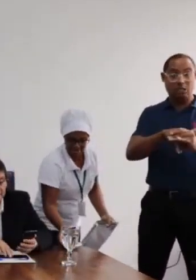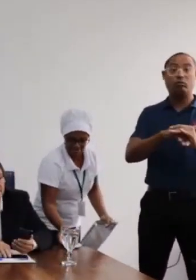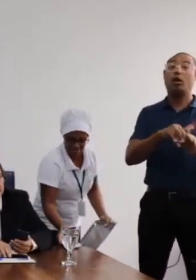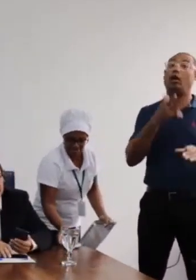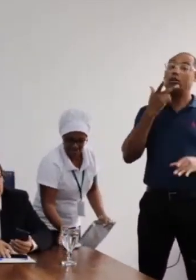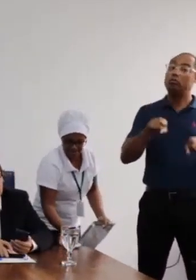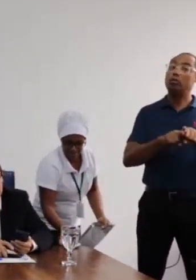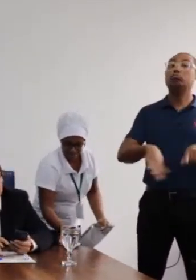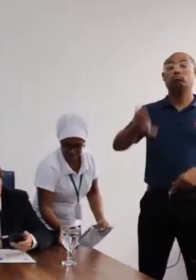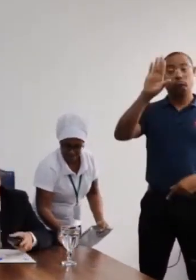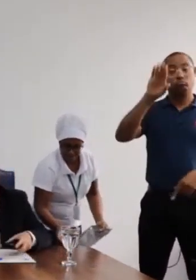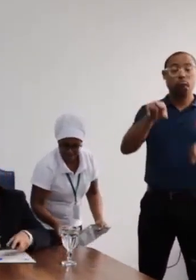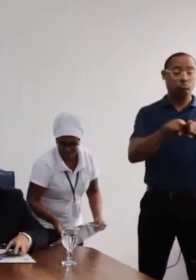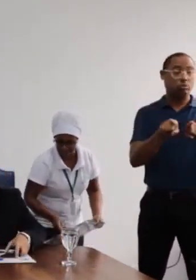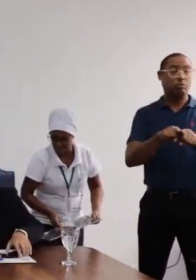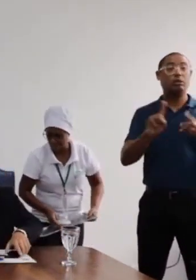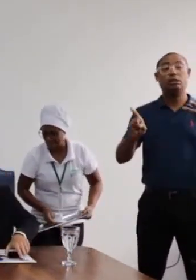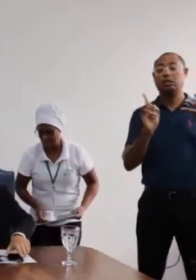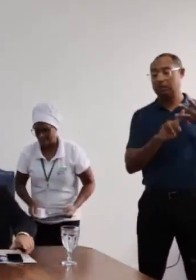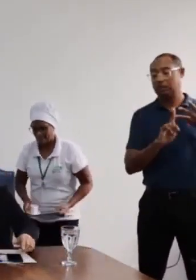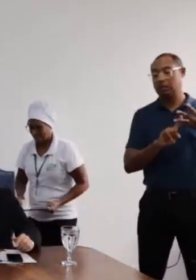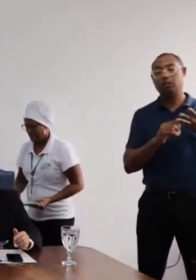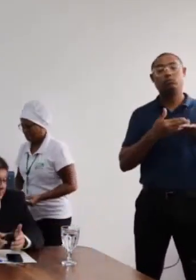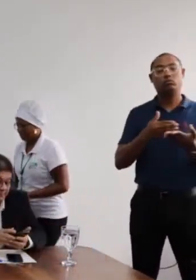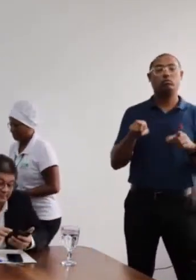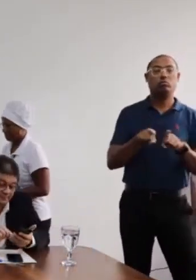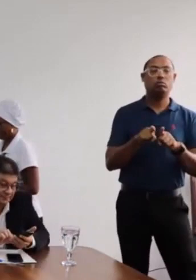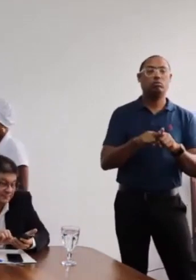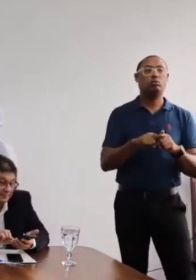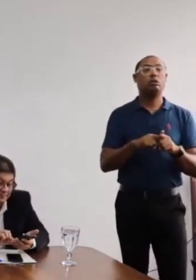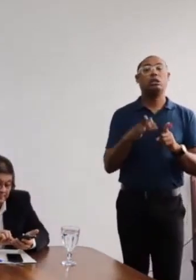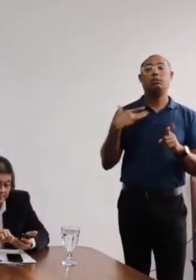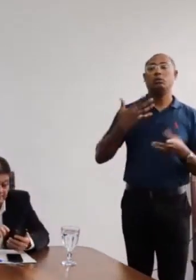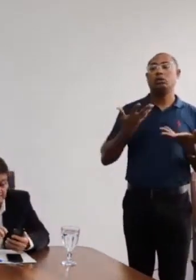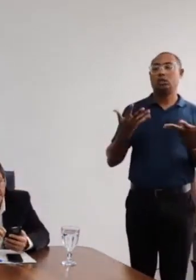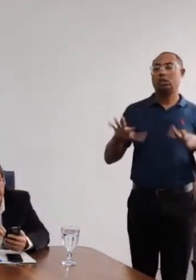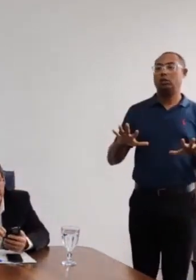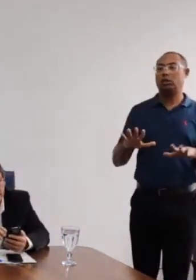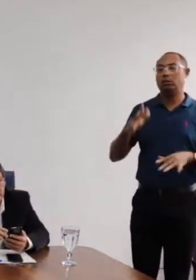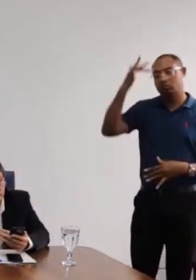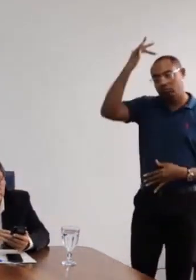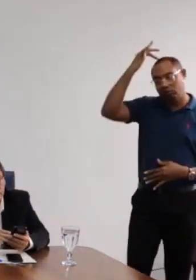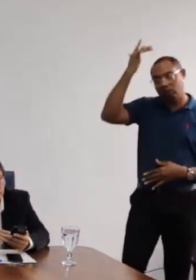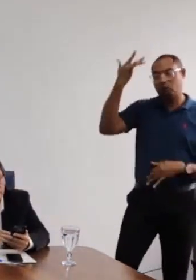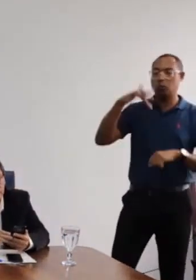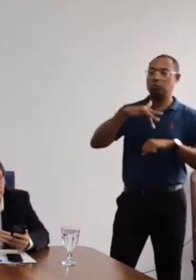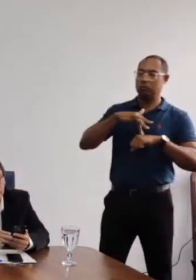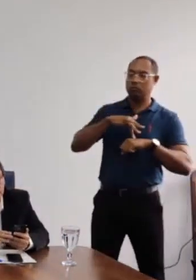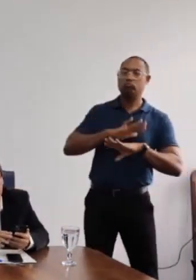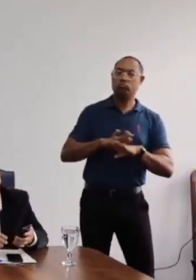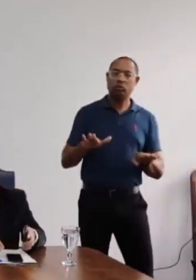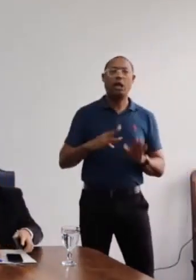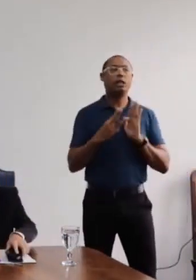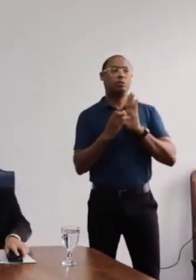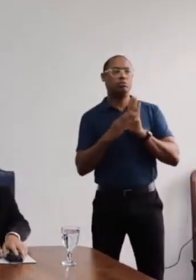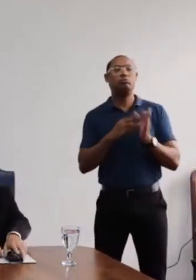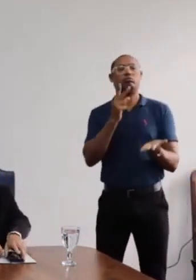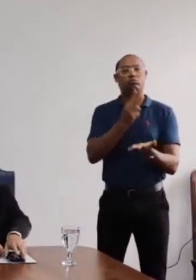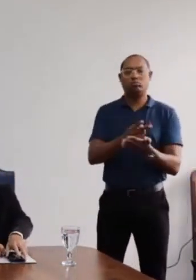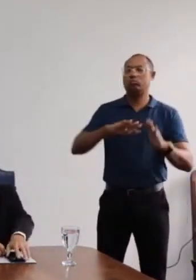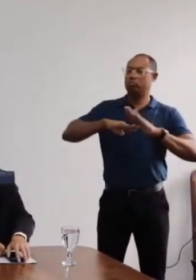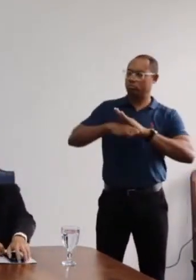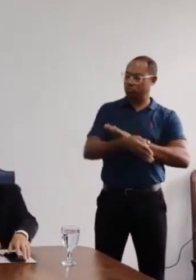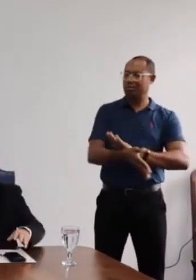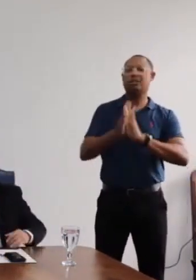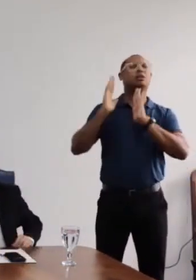manifestem levantando a mão. E na terceira opção, abstenções. Essa tem sido a metodologia utilizada de praxe nesse